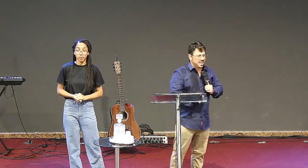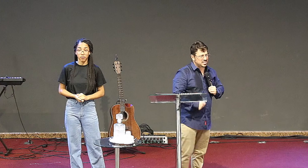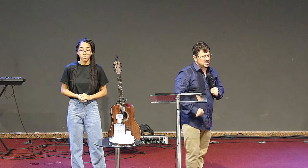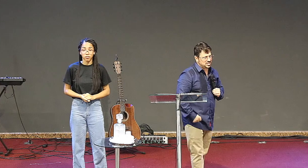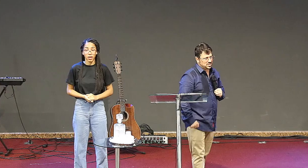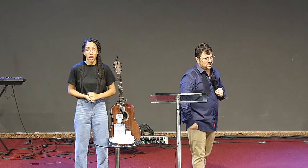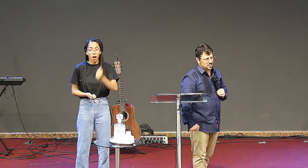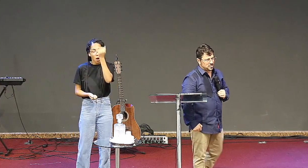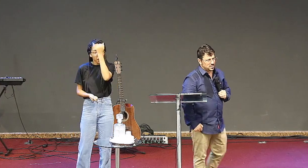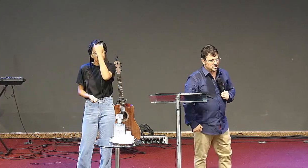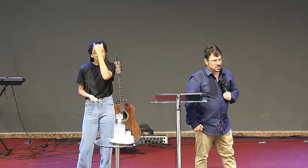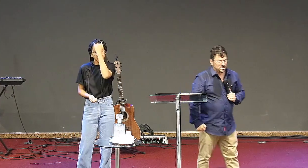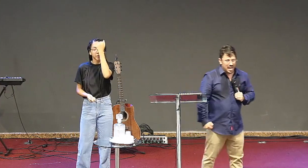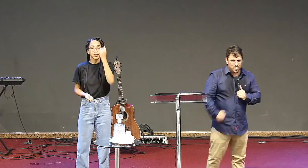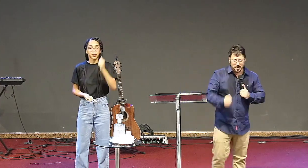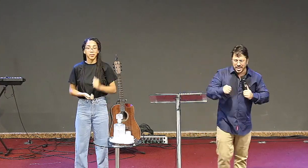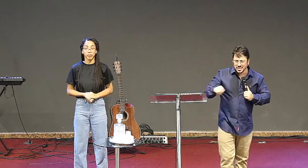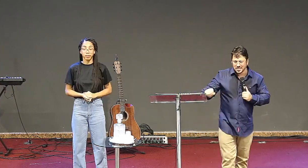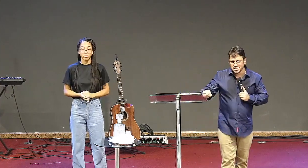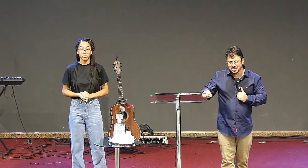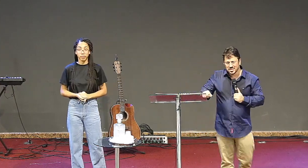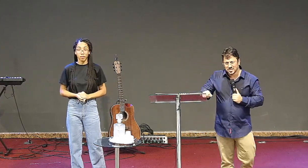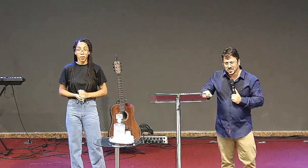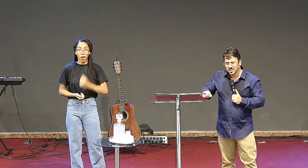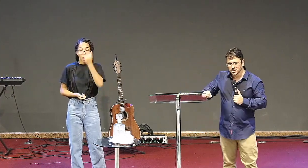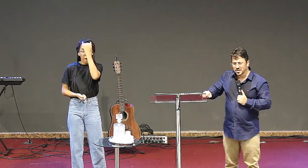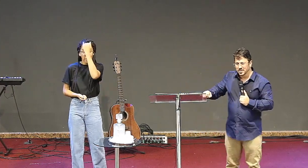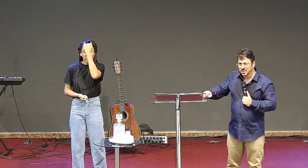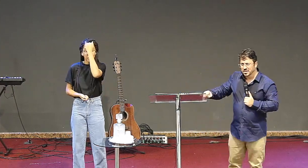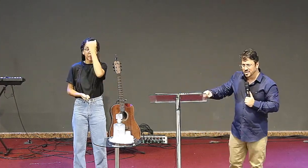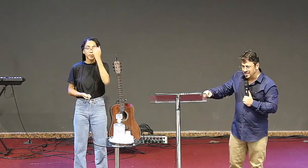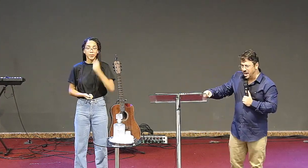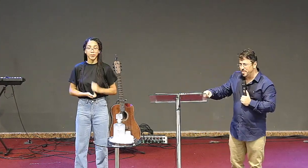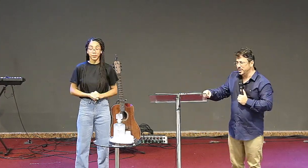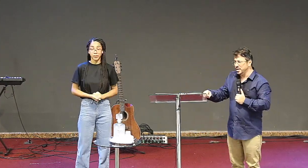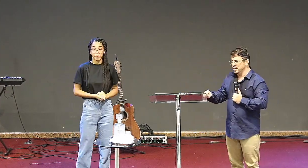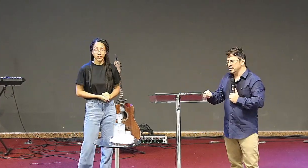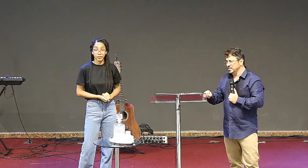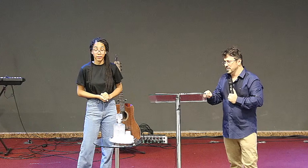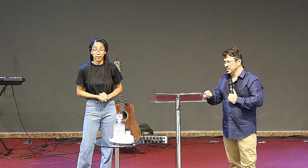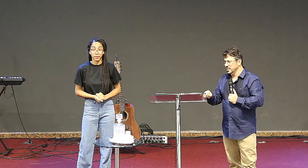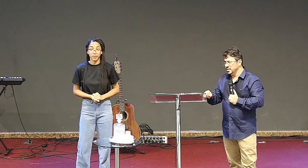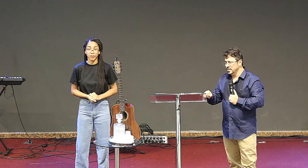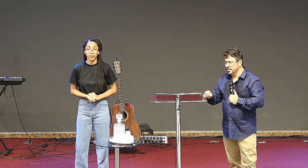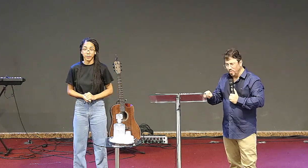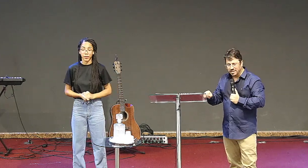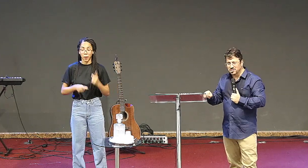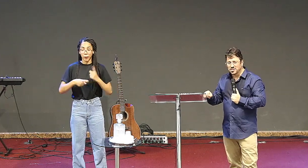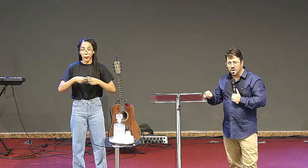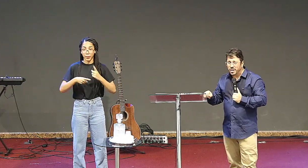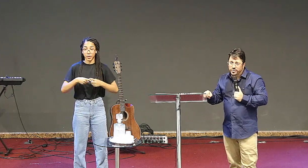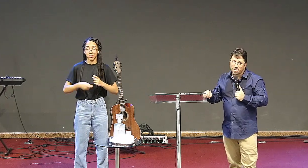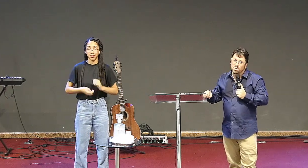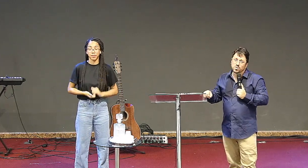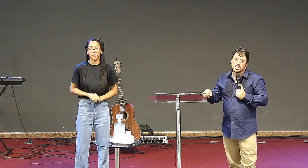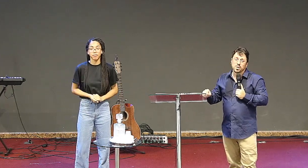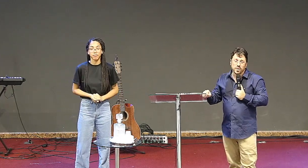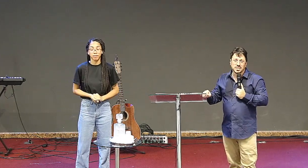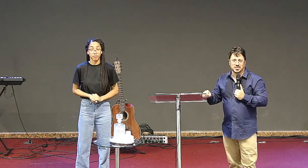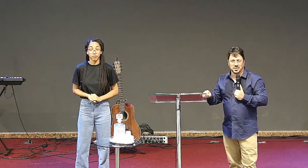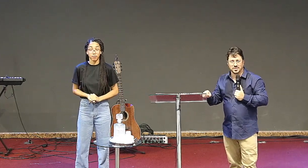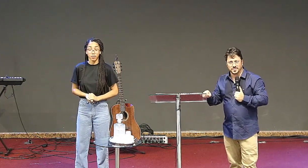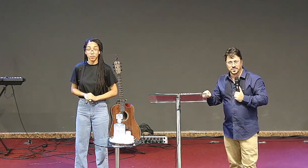arrependa-se arrependa-se você sabe porque porque senão vai vir uma